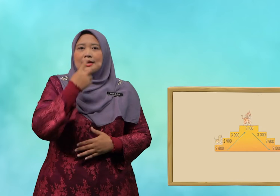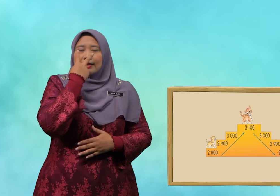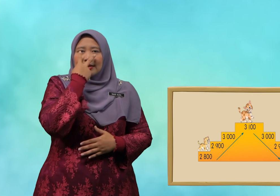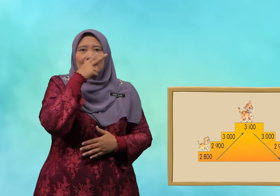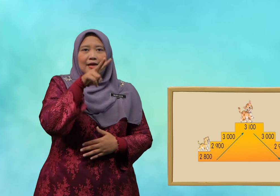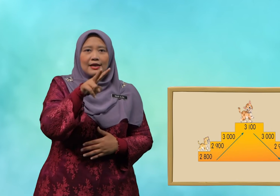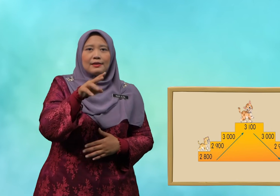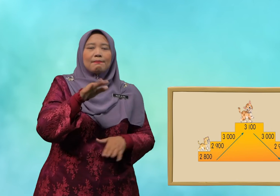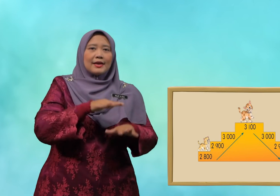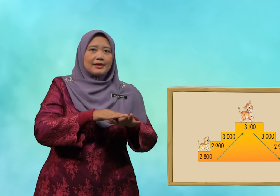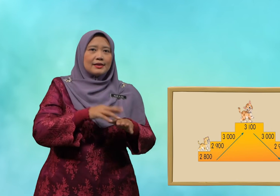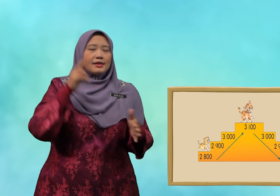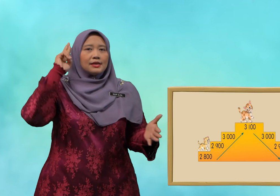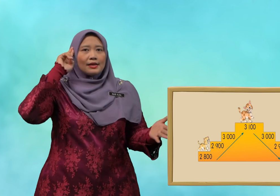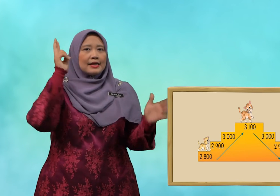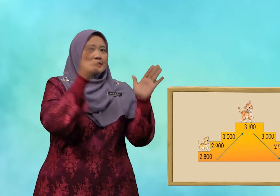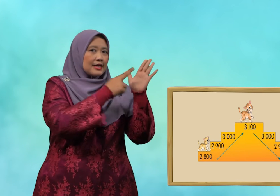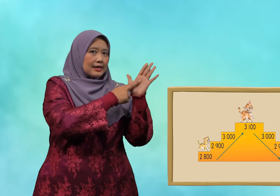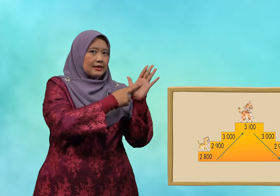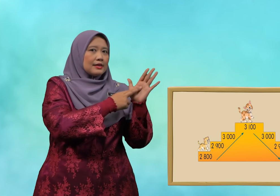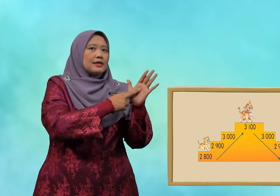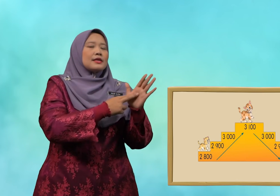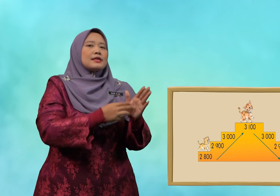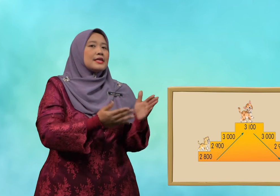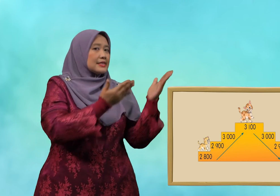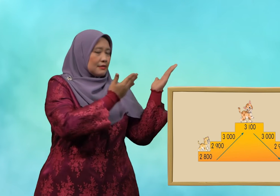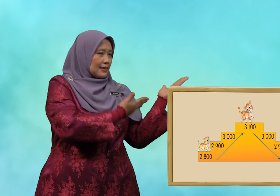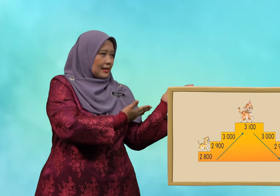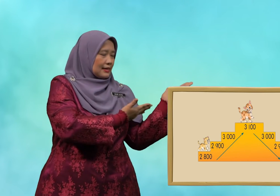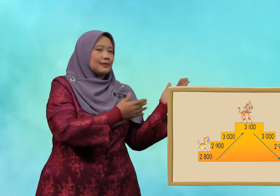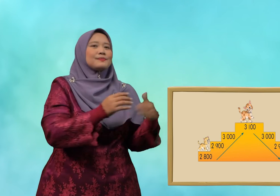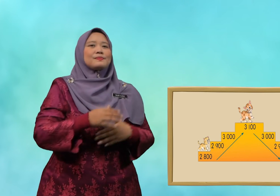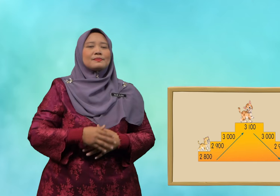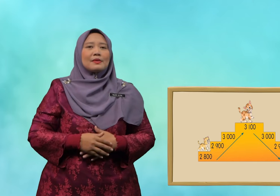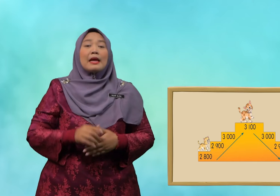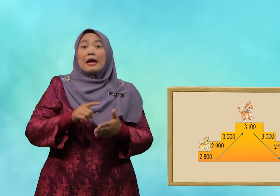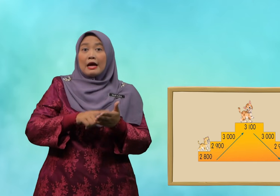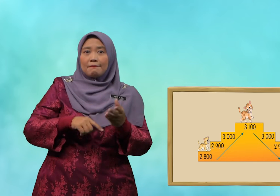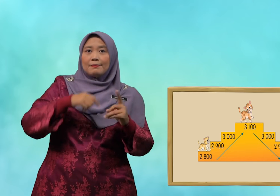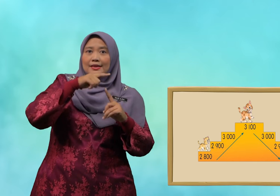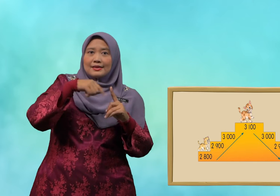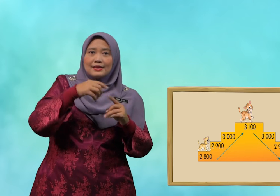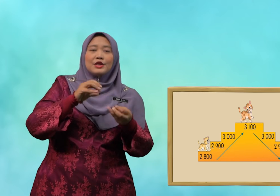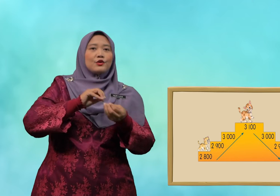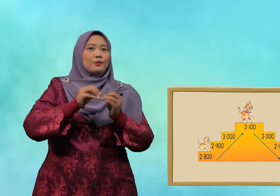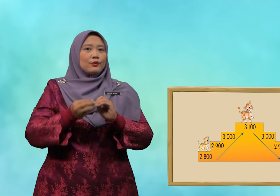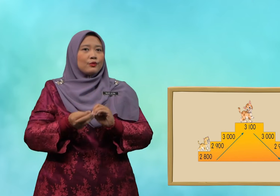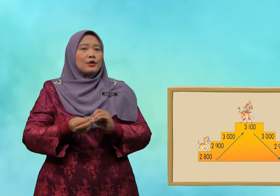lihat pada rajah di sebelah apabila nombor